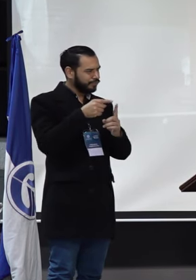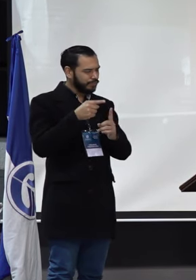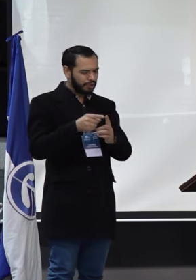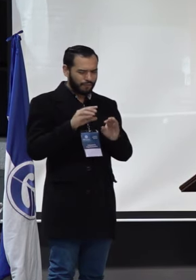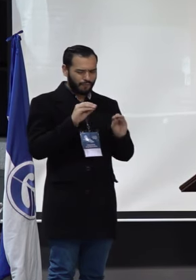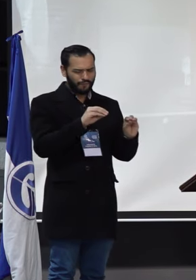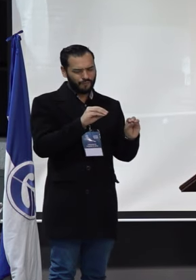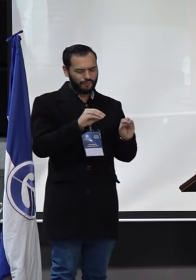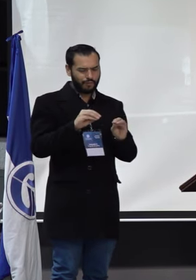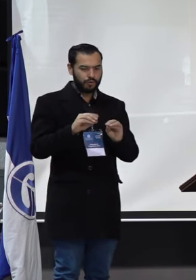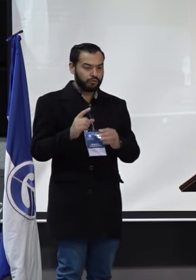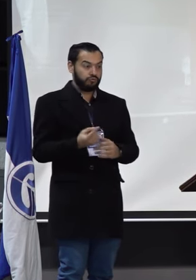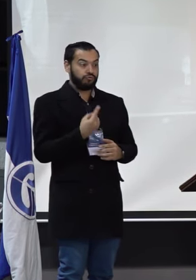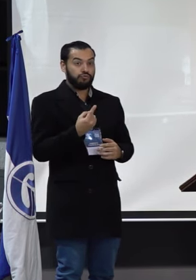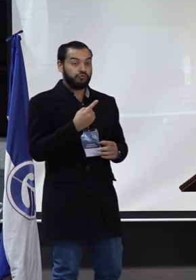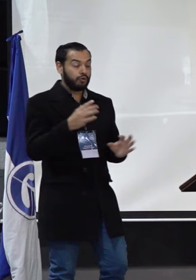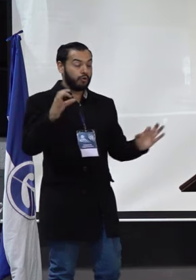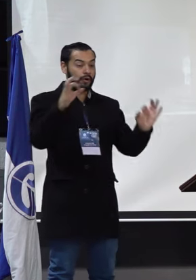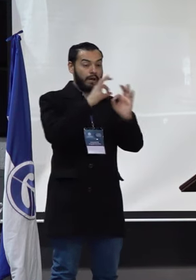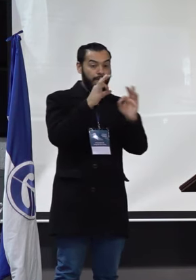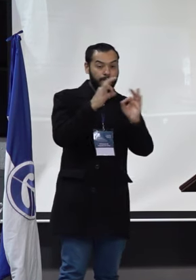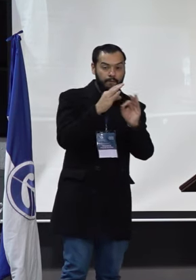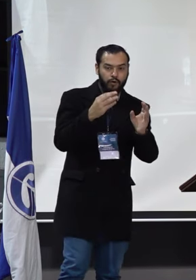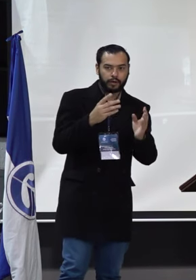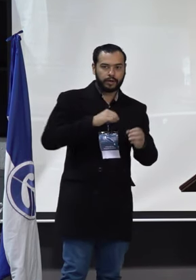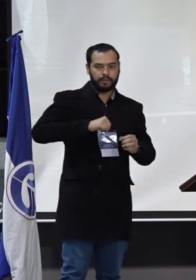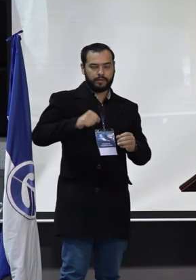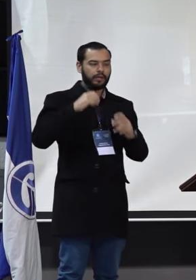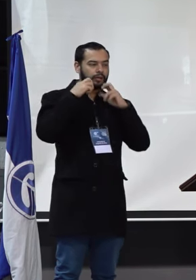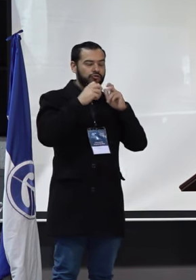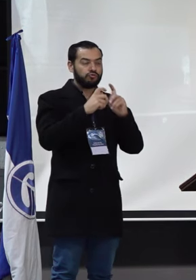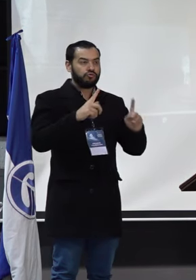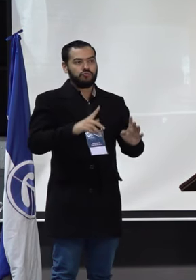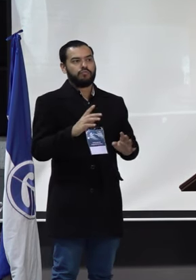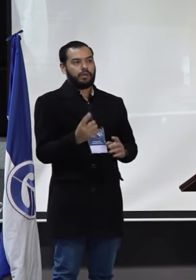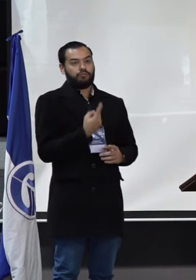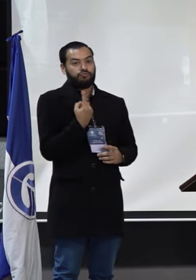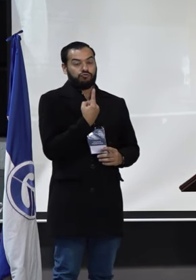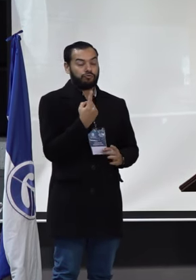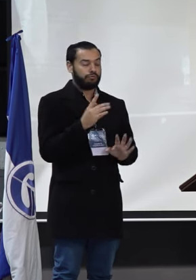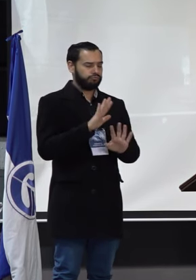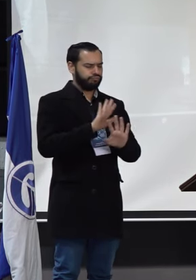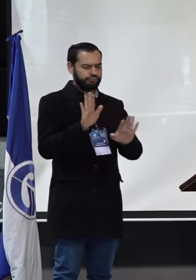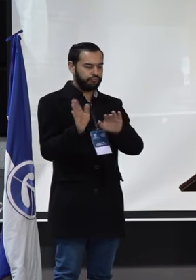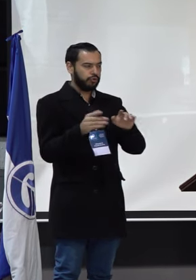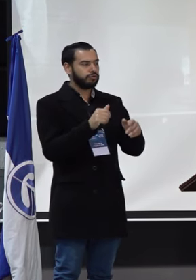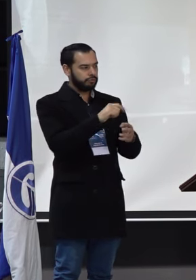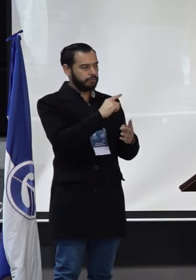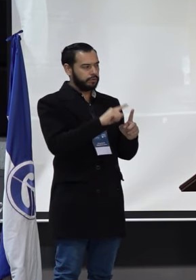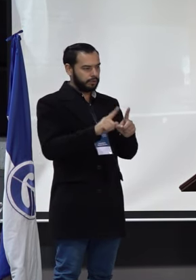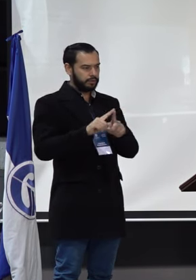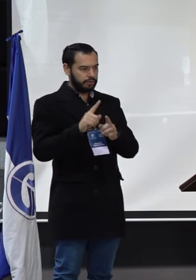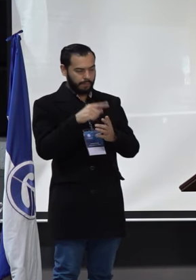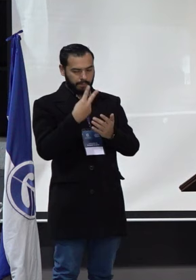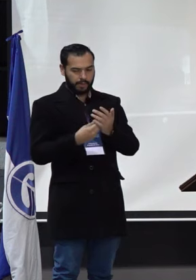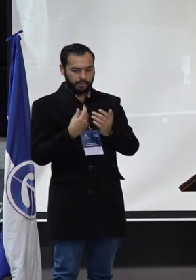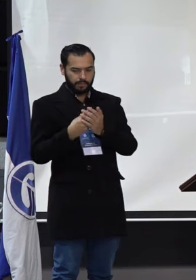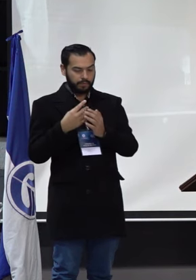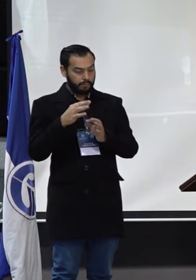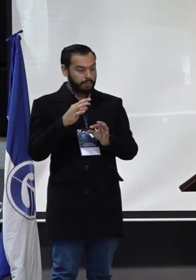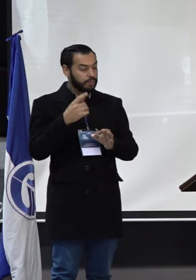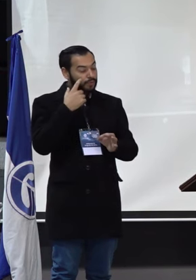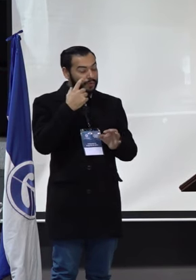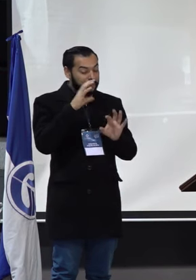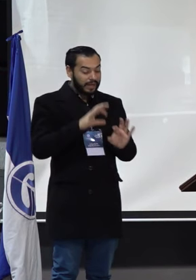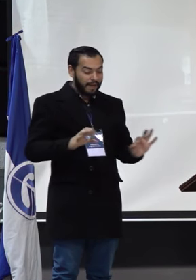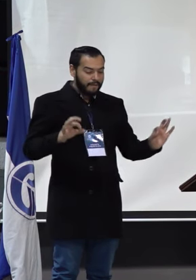fortalecer, no solamente el enfoque de derechos humanos, que ha sido mencionado por varias de las planchas, sino por un enfoque